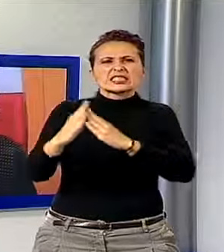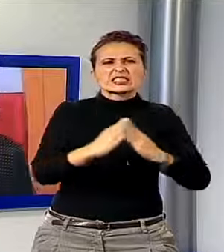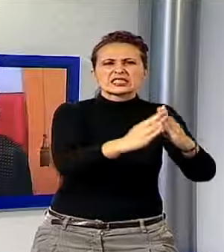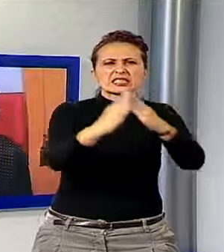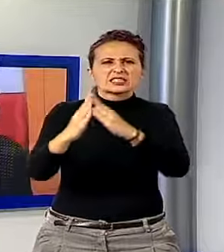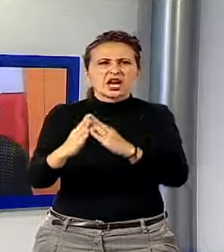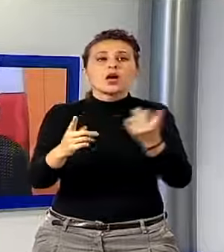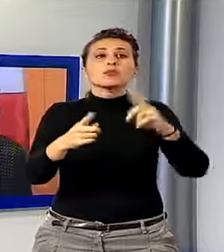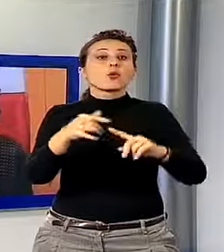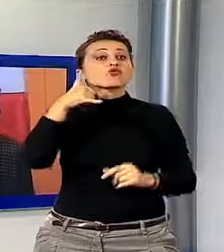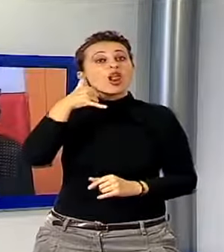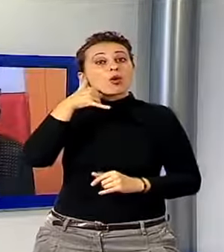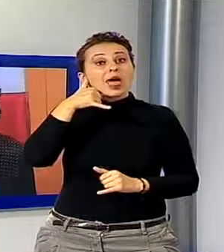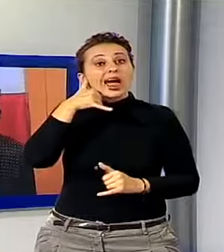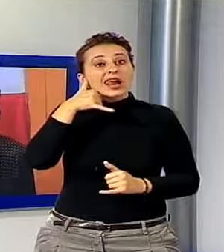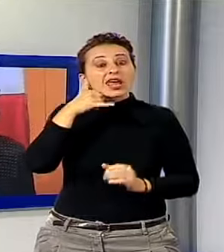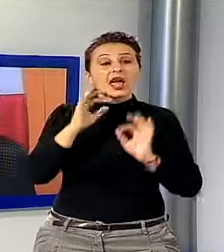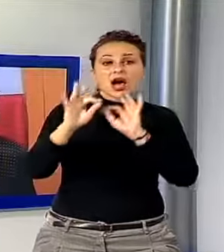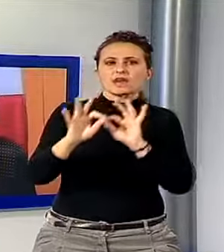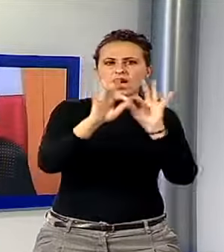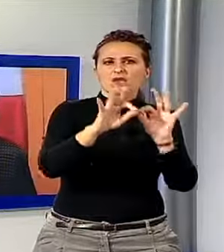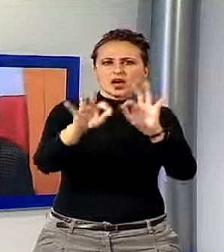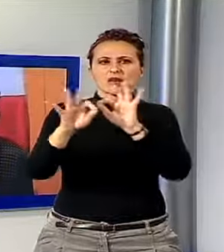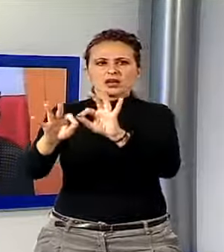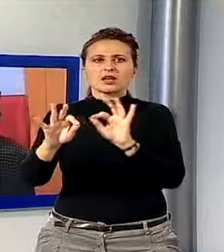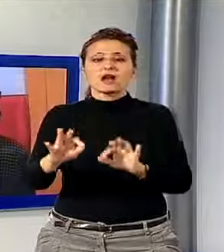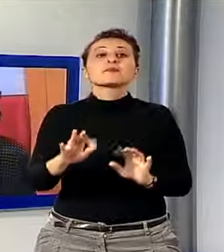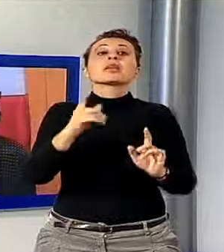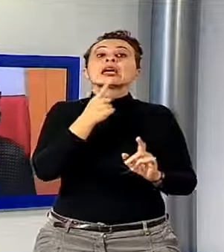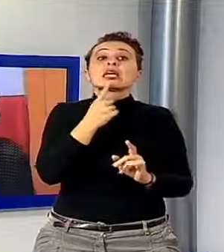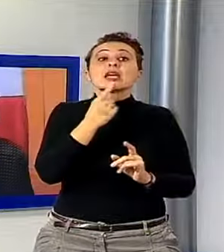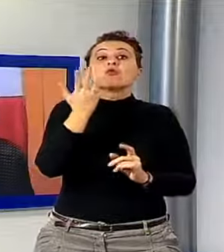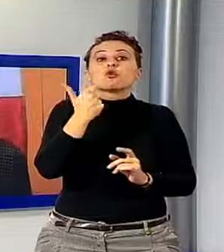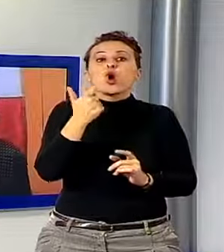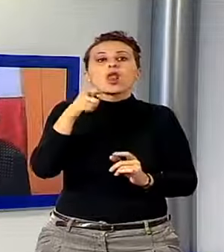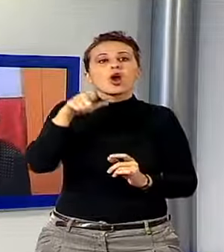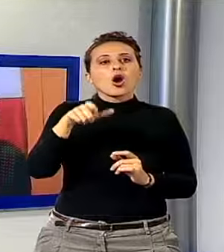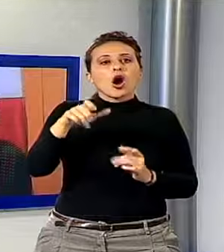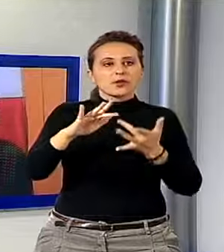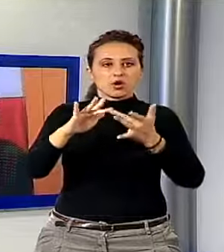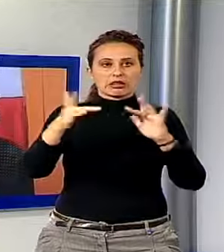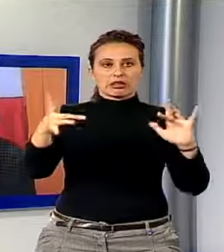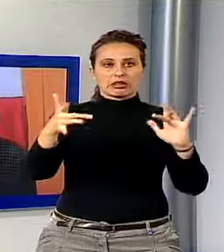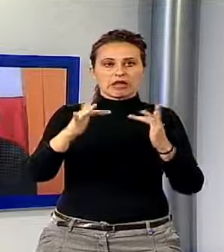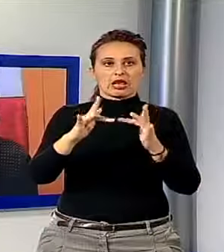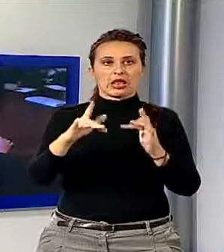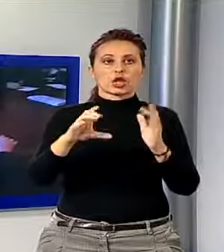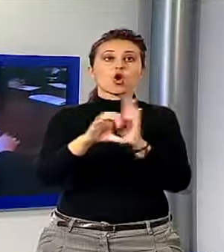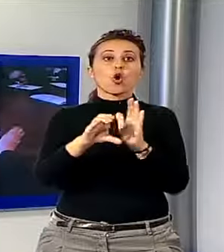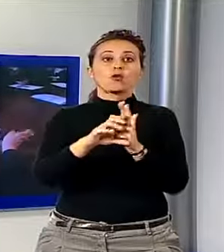sui cellulari delle persone che vogliono tramite appunto la segnalazione via sito internet del Comune.